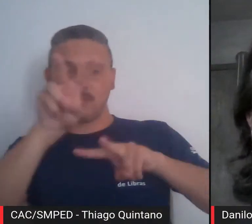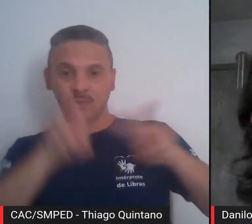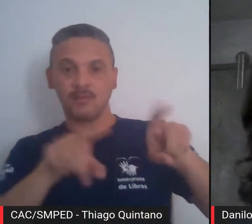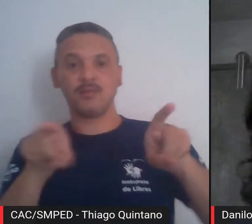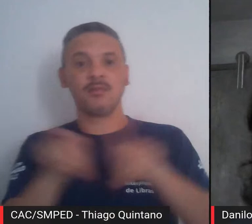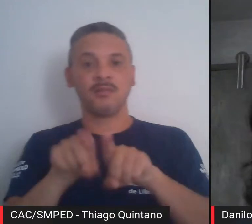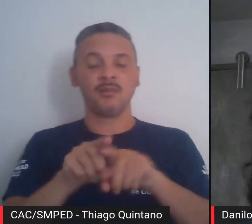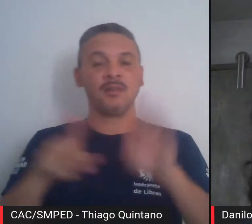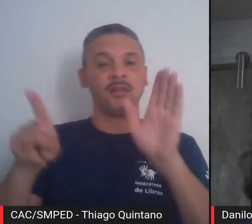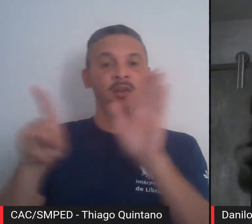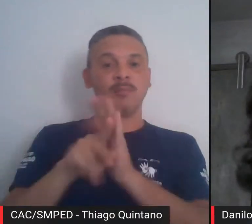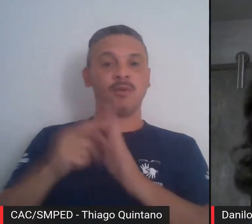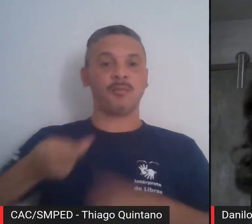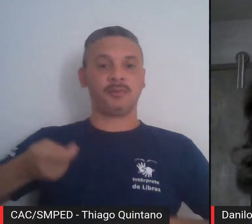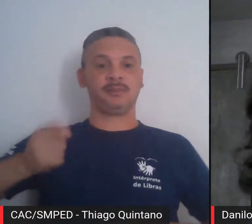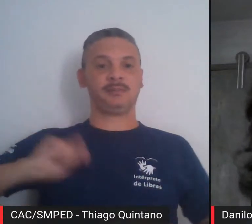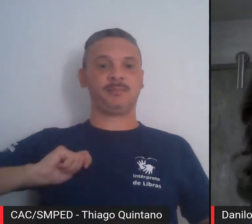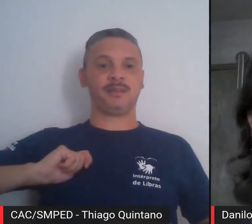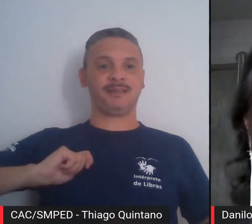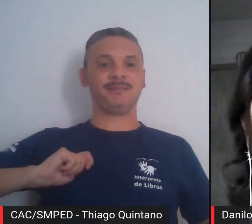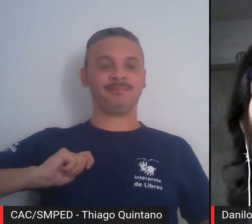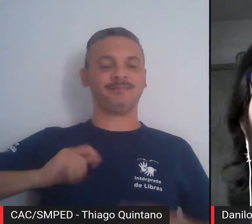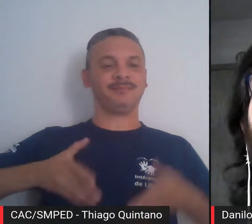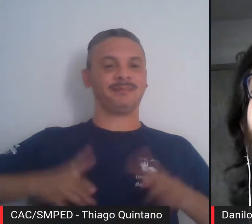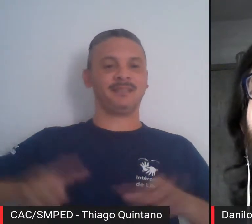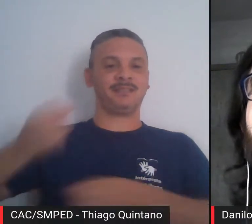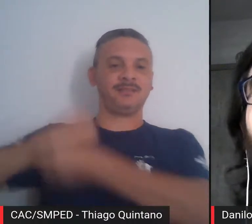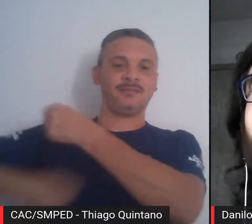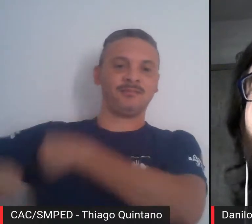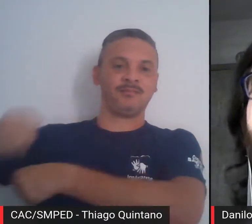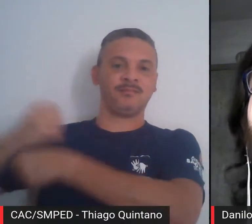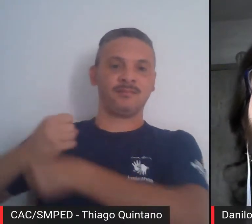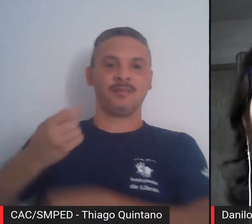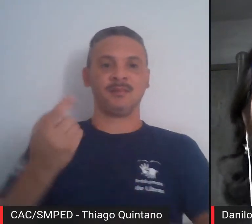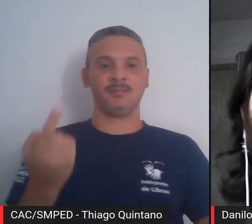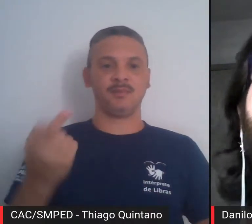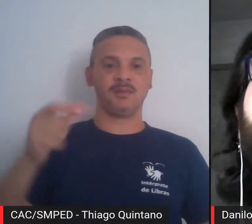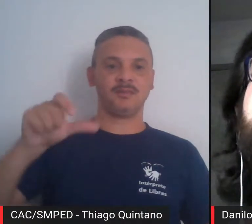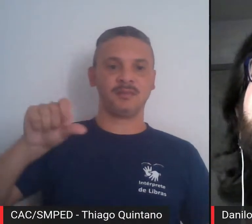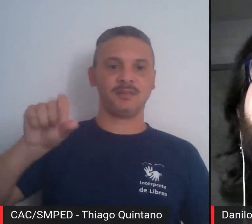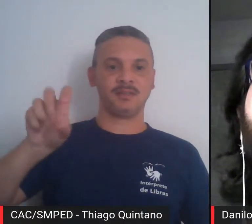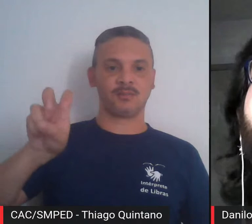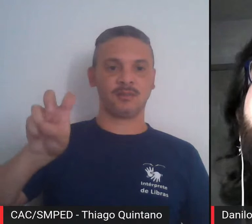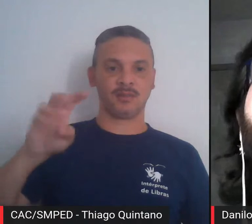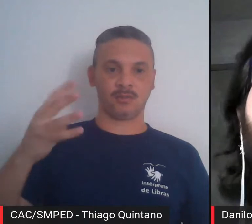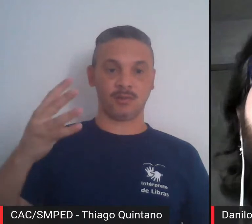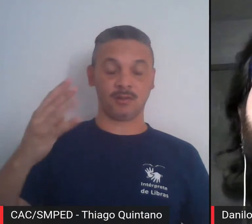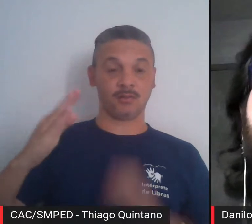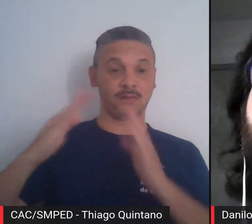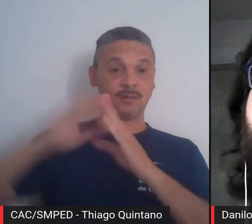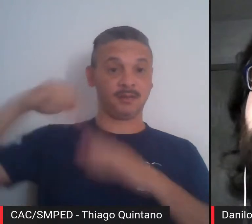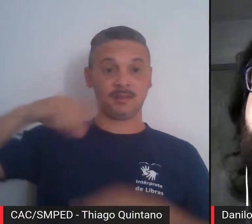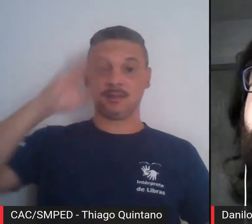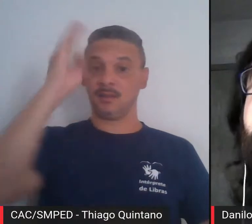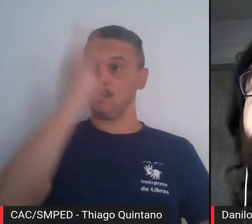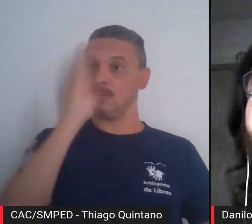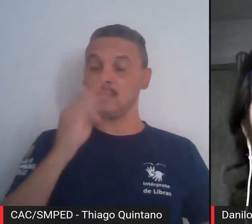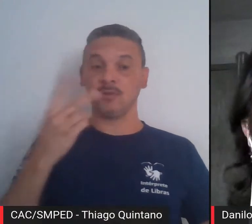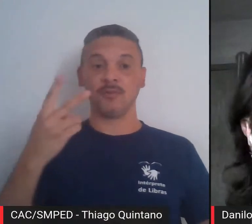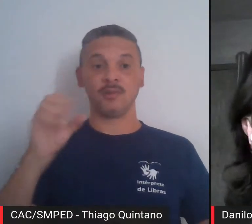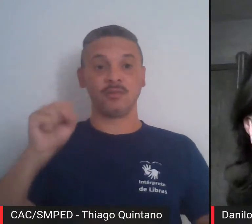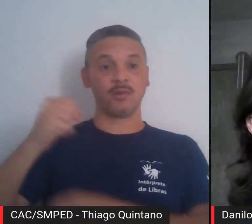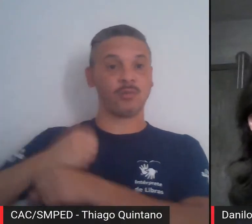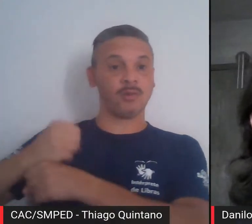Madrid, nasceu em 1954, mora no Brasil há 28 anos.